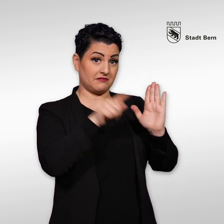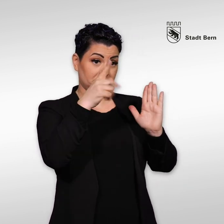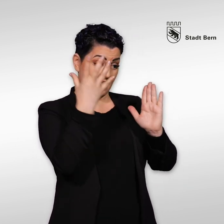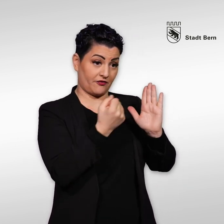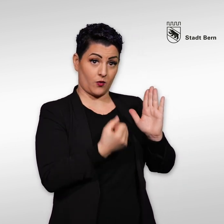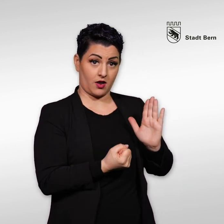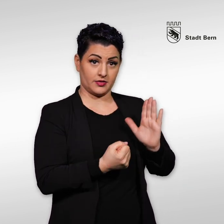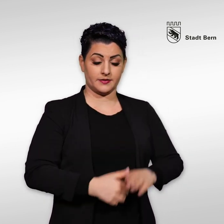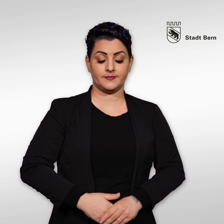erfüllen.